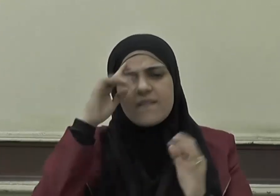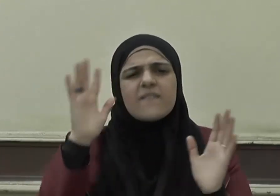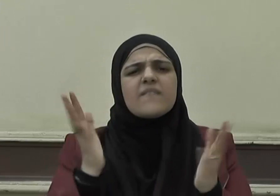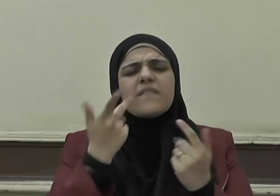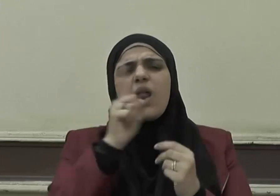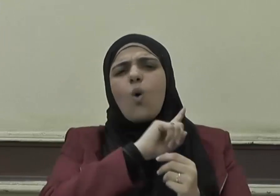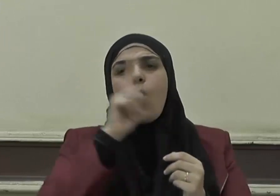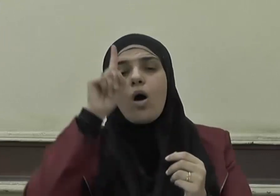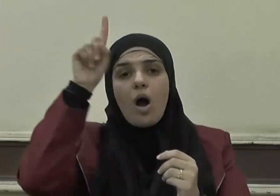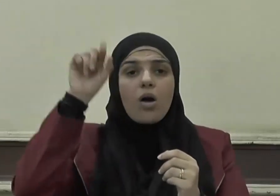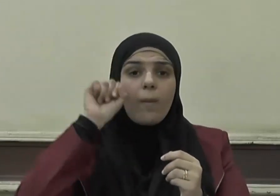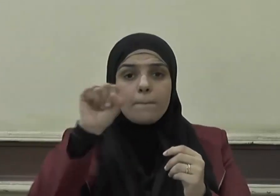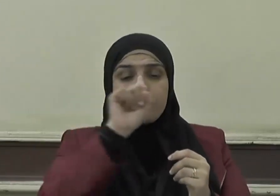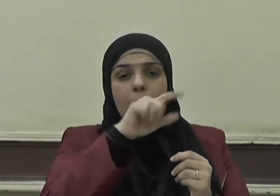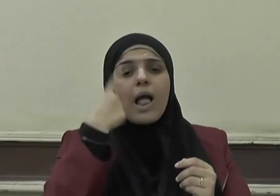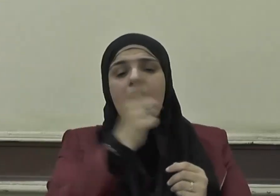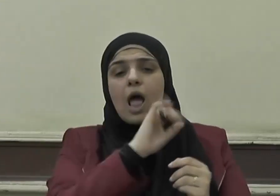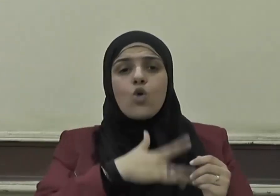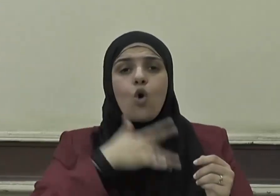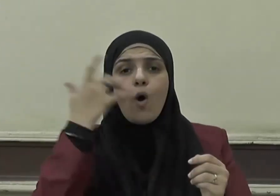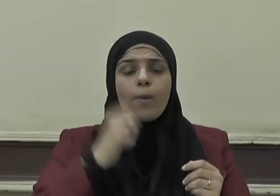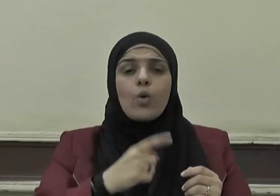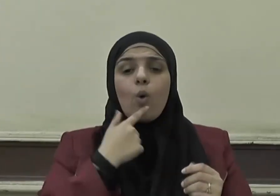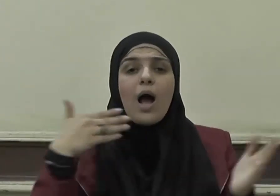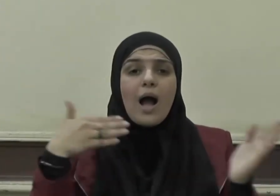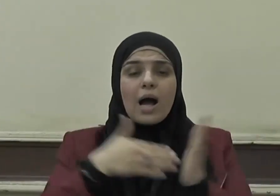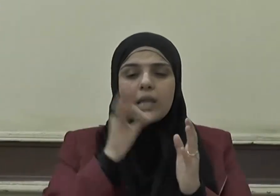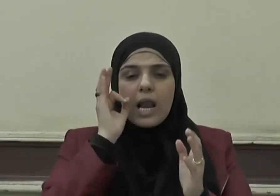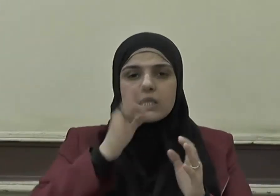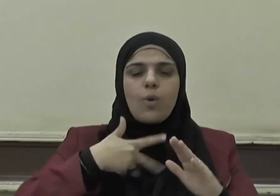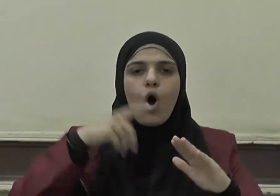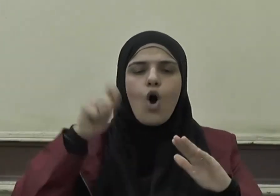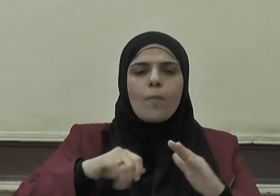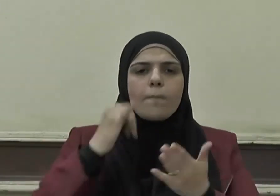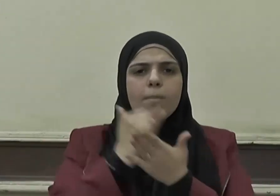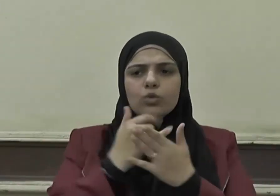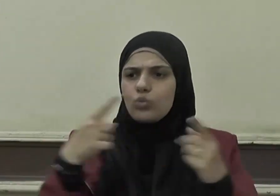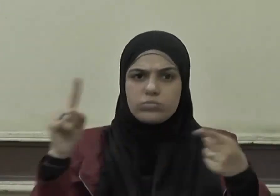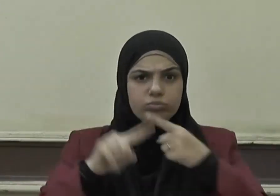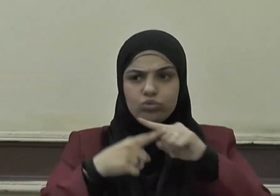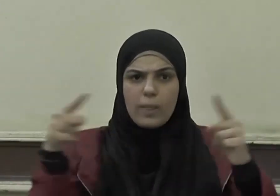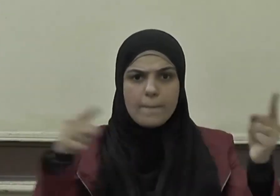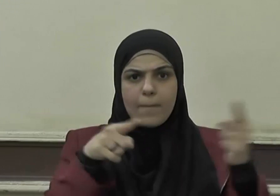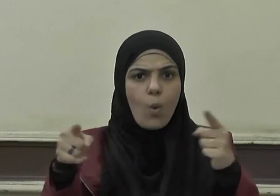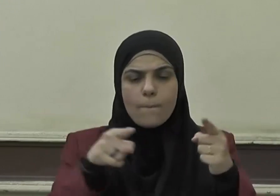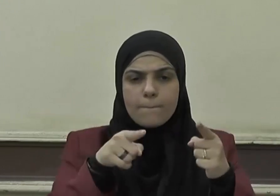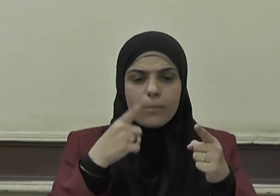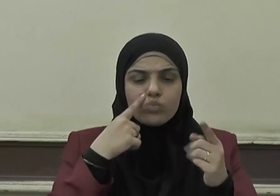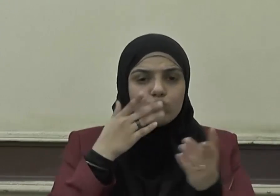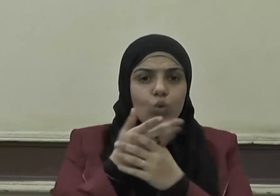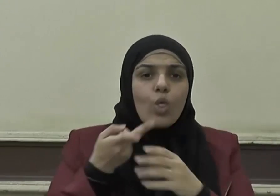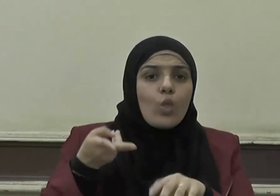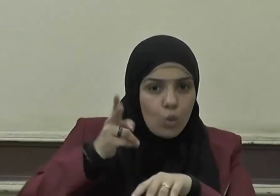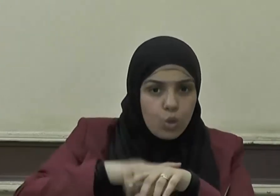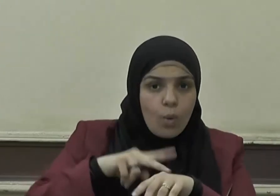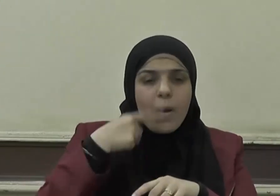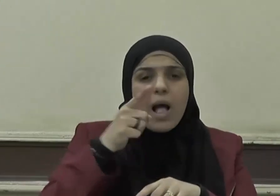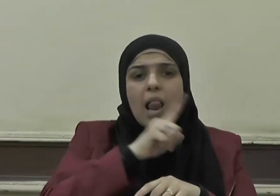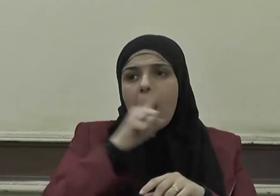وربك لا يؤمنون حتى يحكموك فيما شجر بينهم ثم لا يجدوا